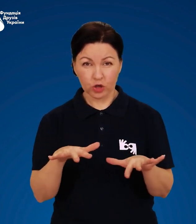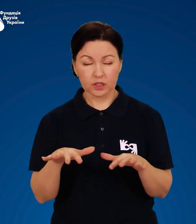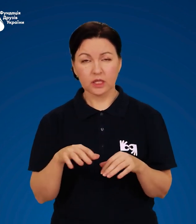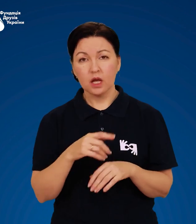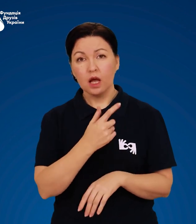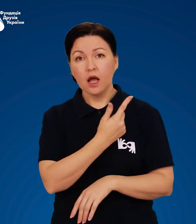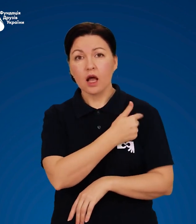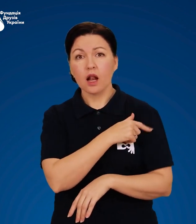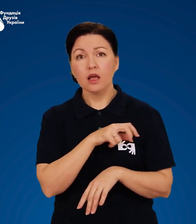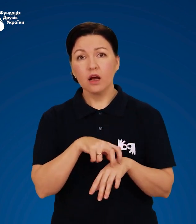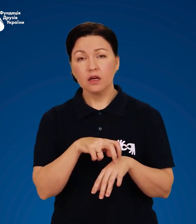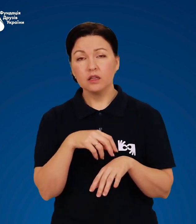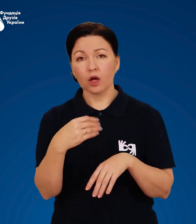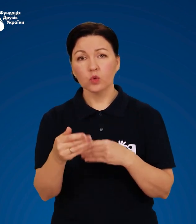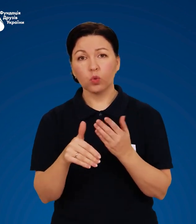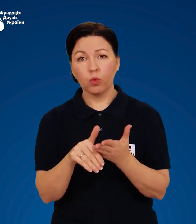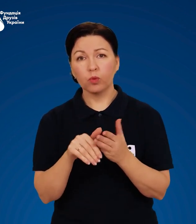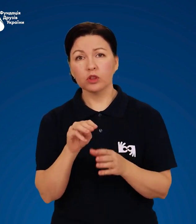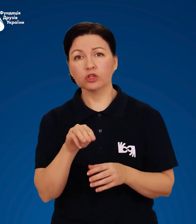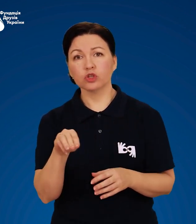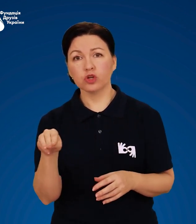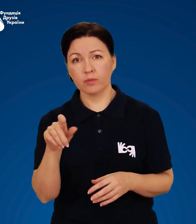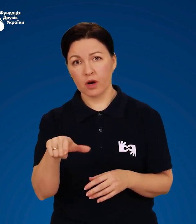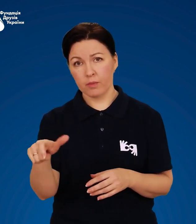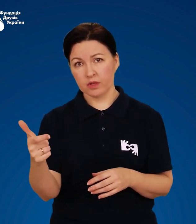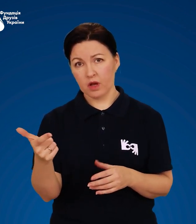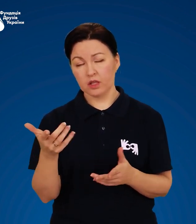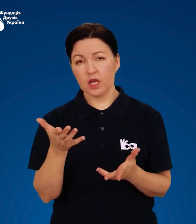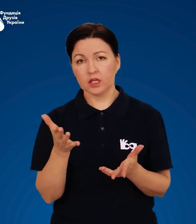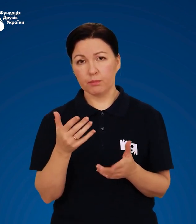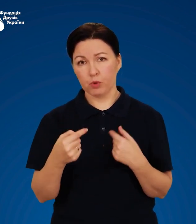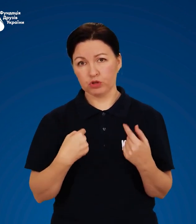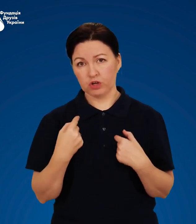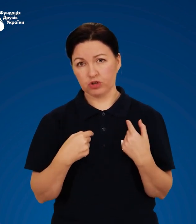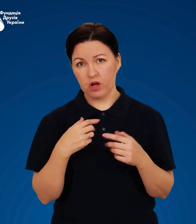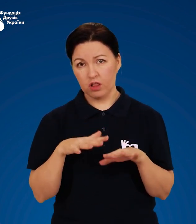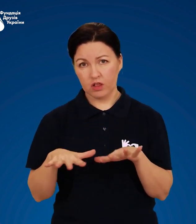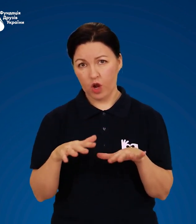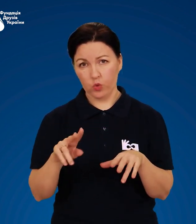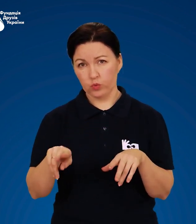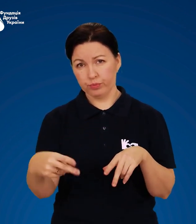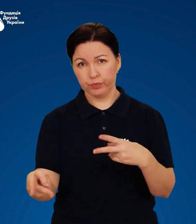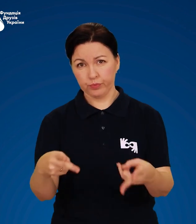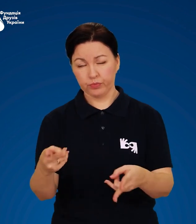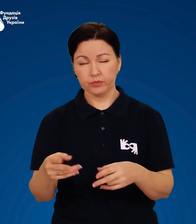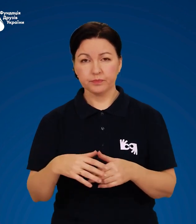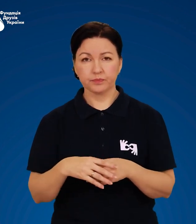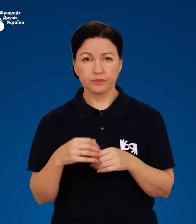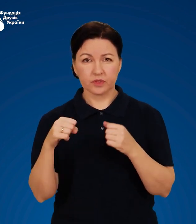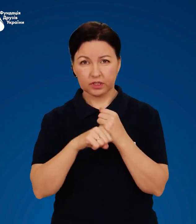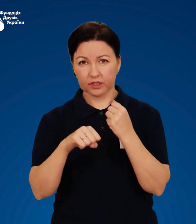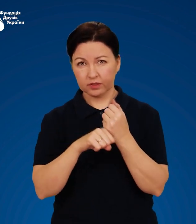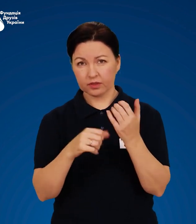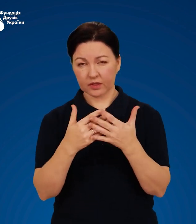допомогу тисячам громадян, які постраждали на льоду. Ми пропонуємо вам прості